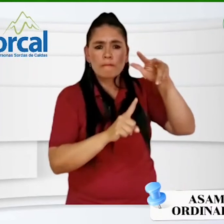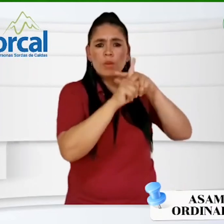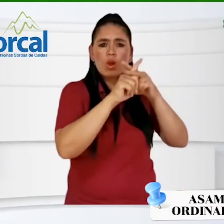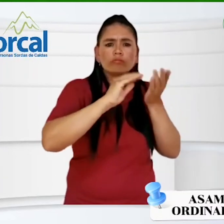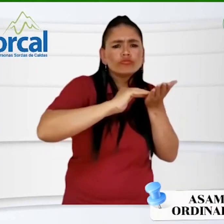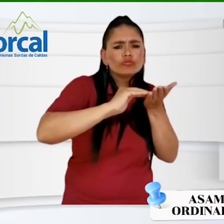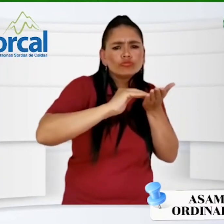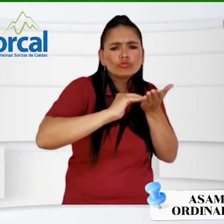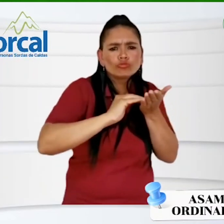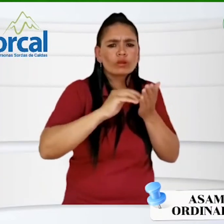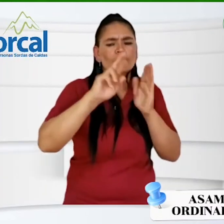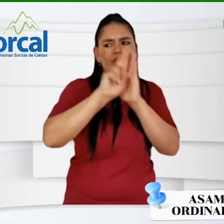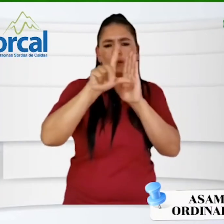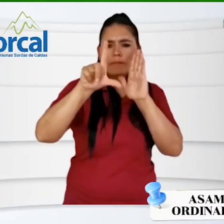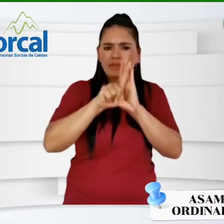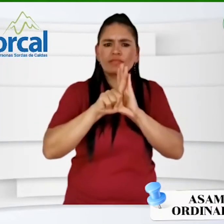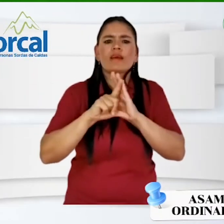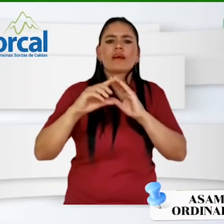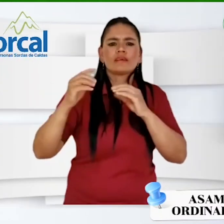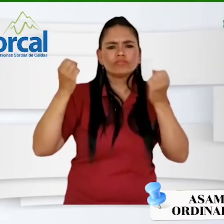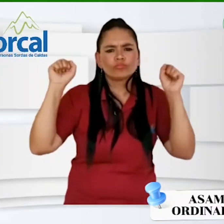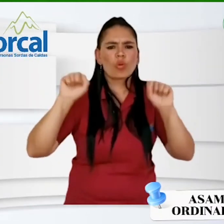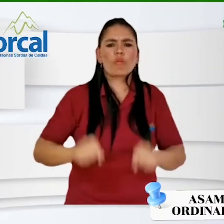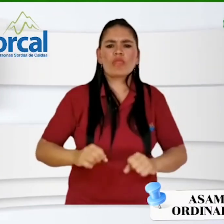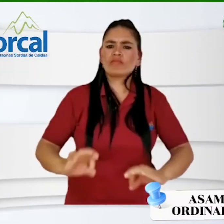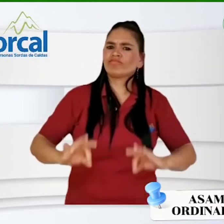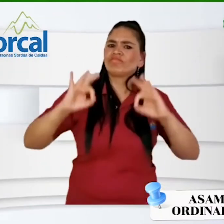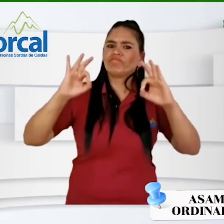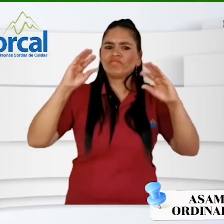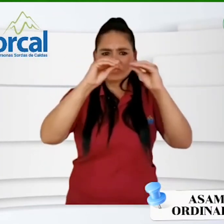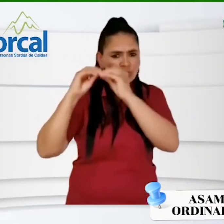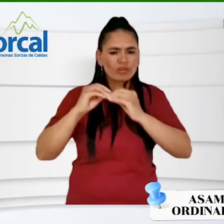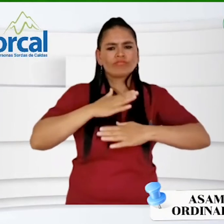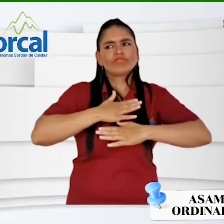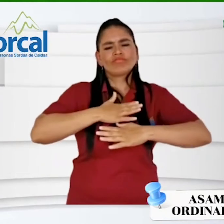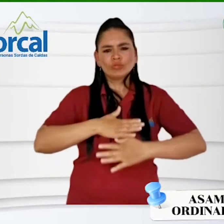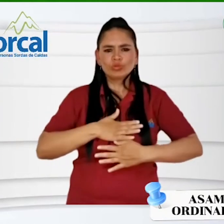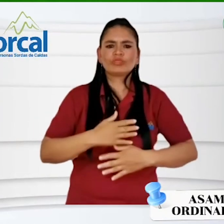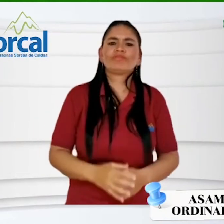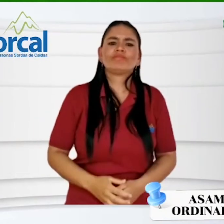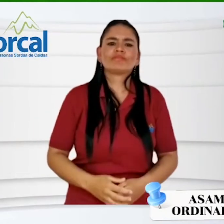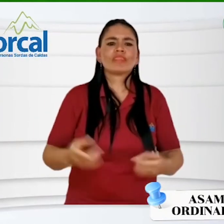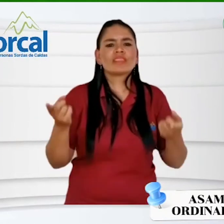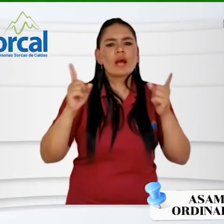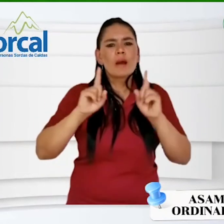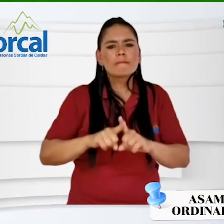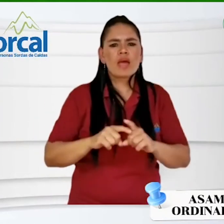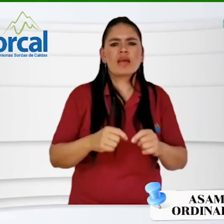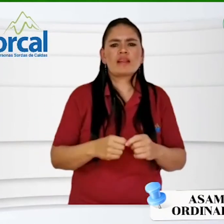quedando aprobado el representante legal, dando un parte de tranquilidad para todos. También